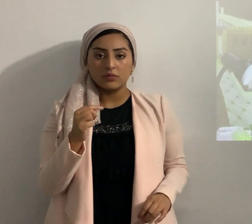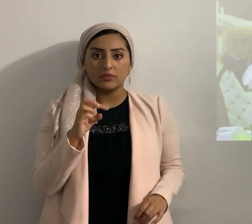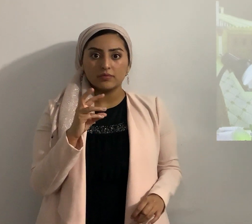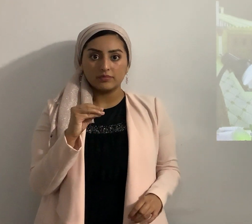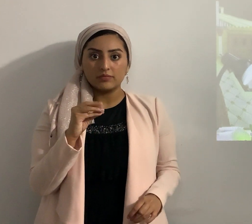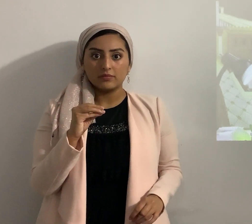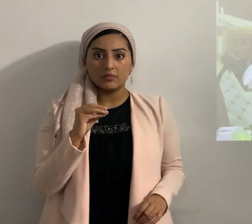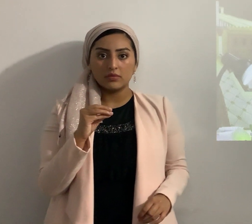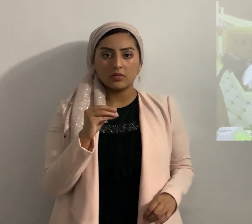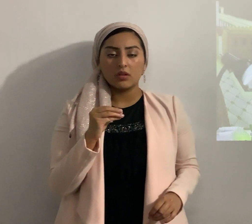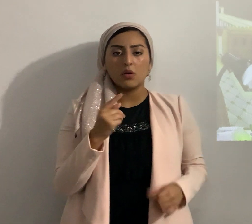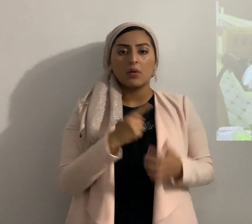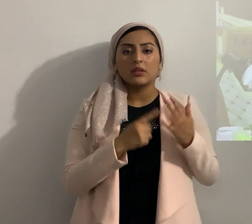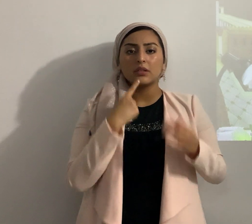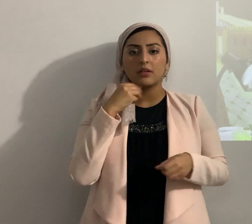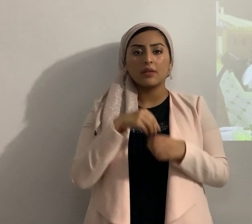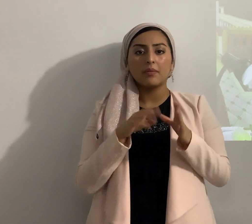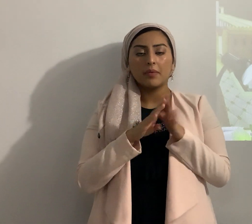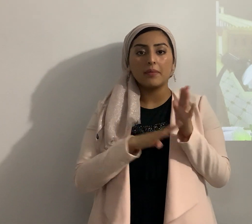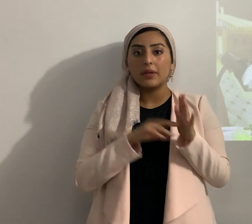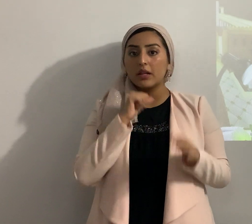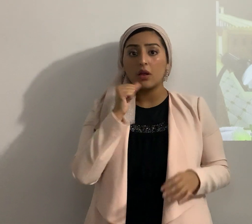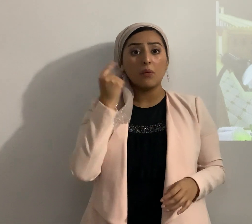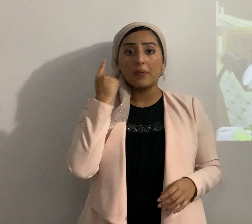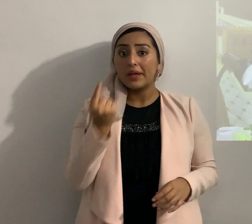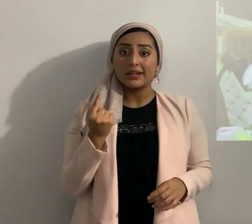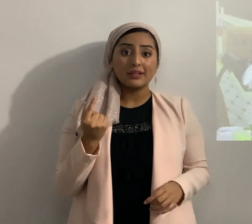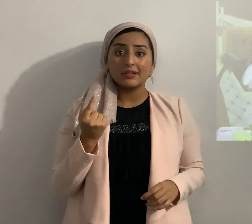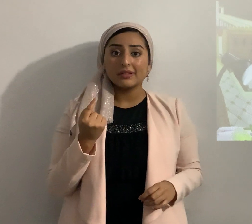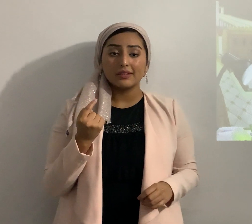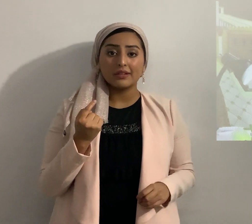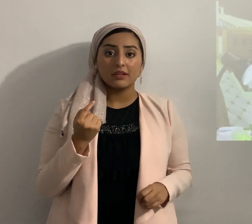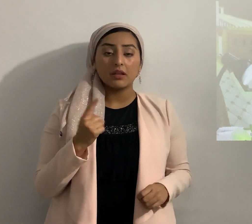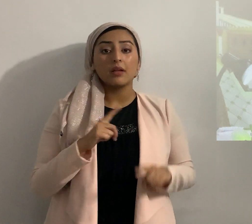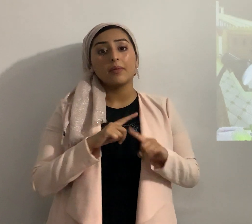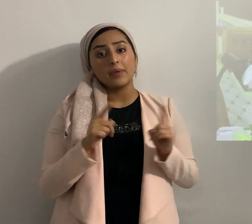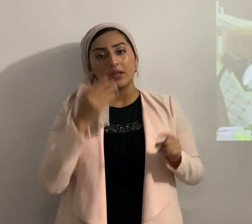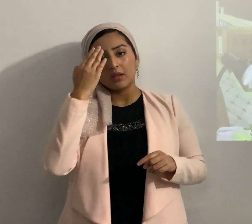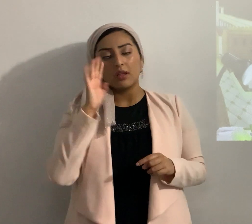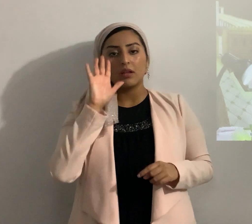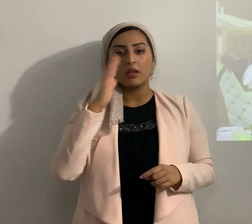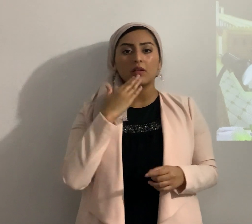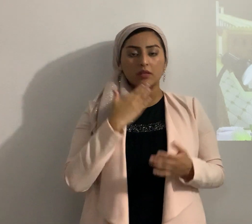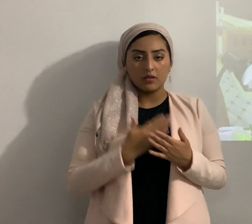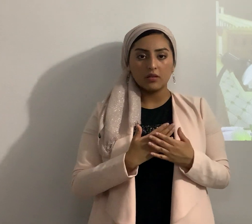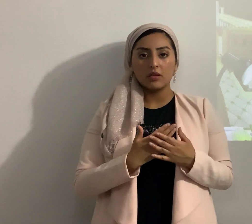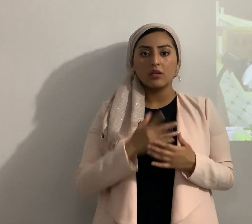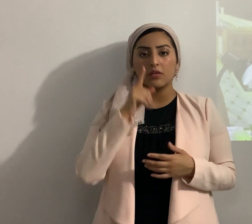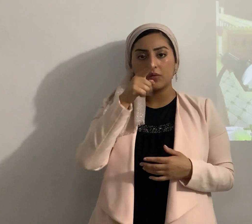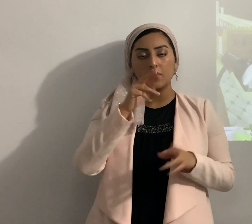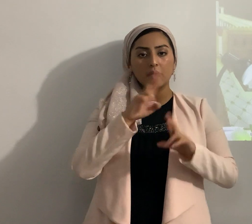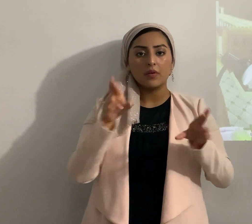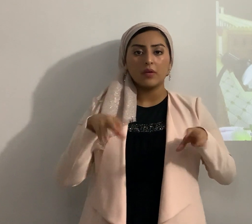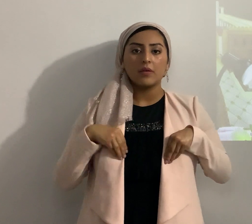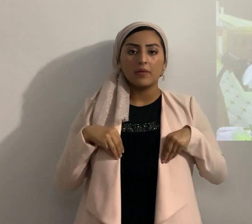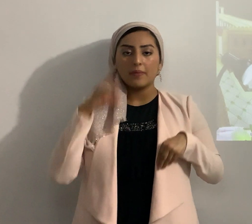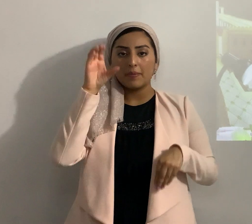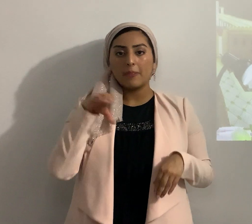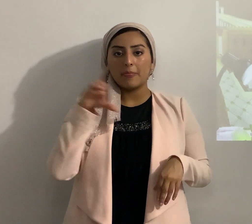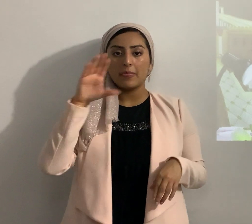y que de ser tan ni a un uno pero el eterno es bueno tú que ya aceptaste el sacrificio único y perfecto